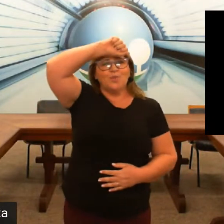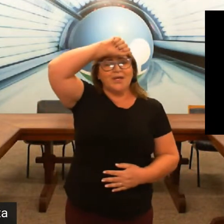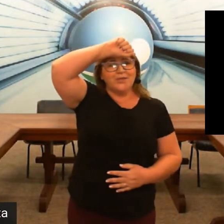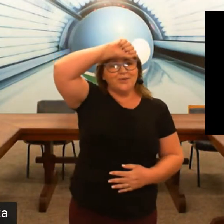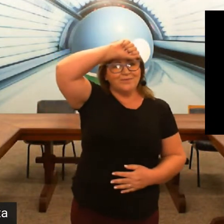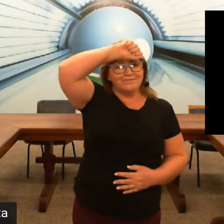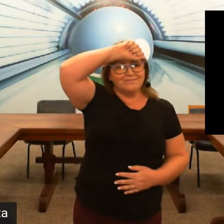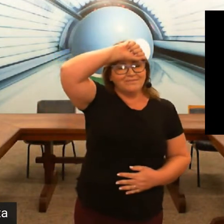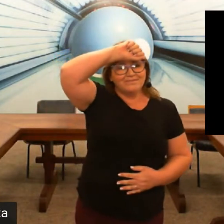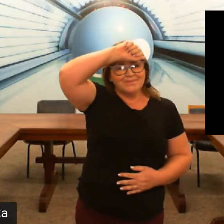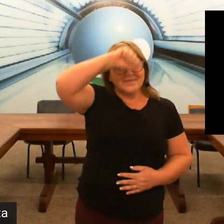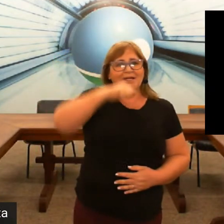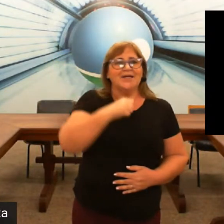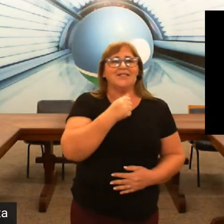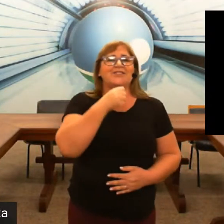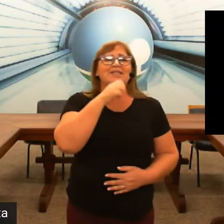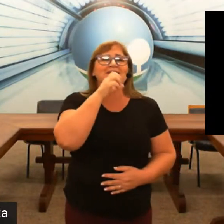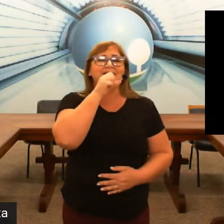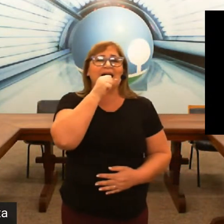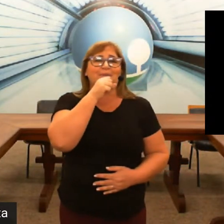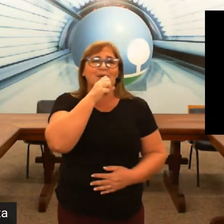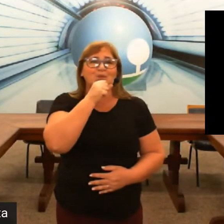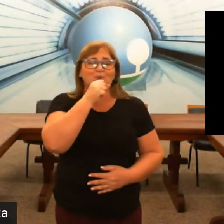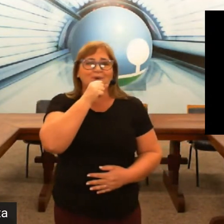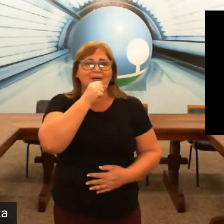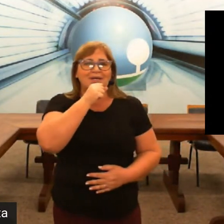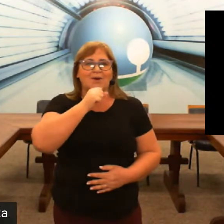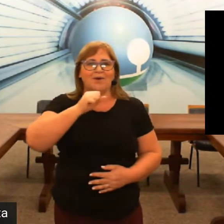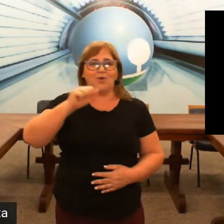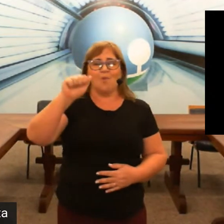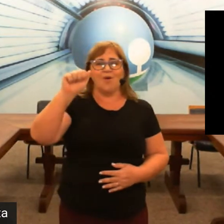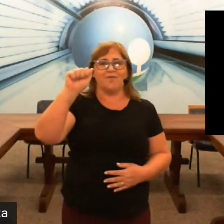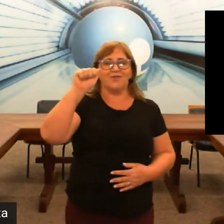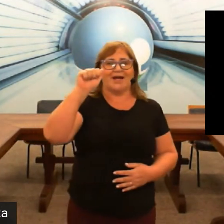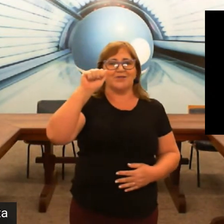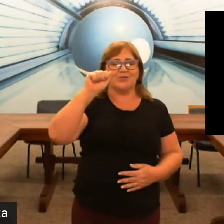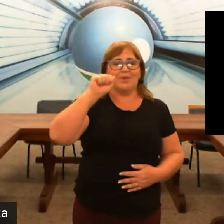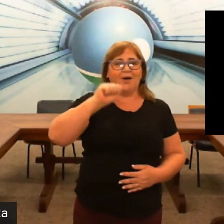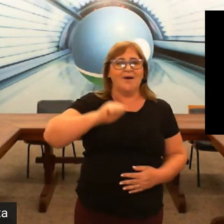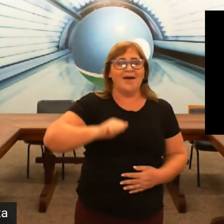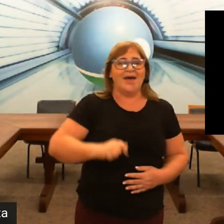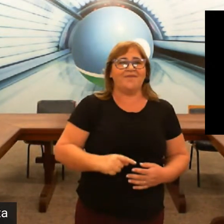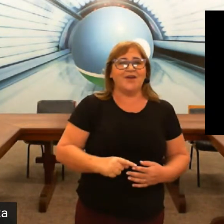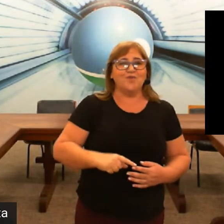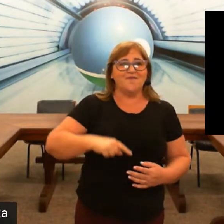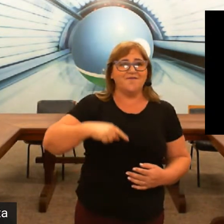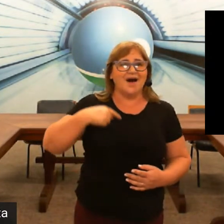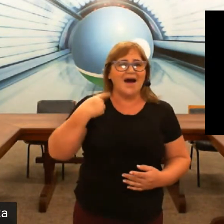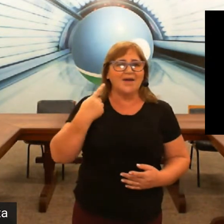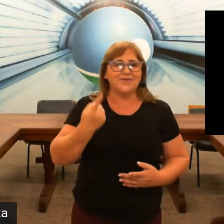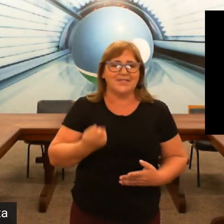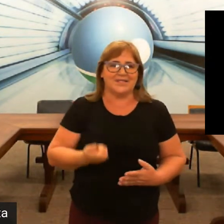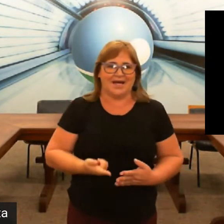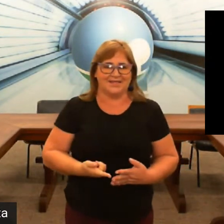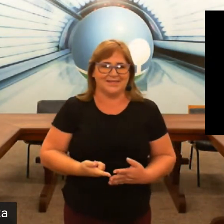sobrinho, de sábado. Então, como a configuração de mão é feito vários sinais,